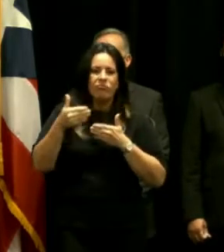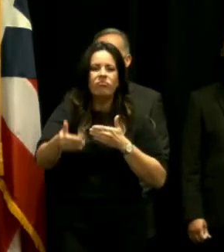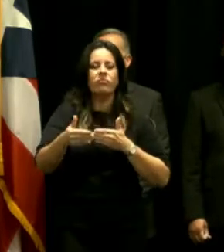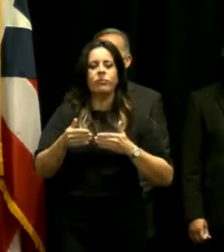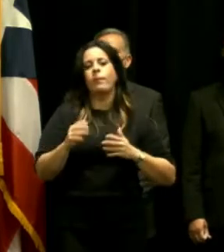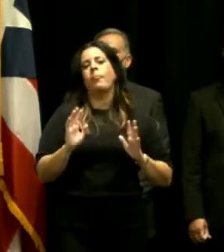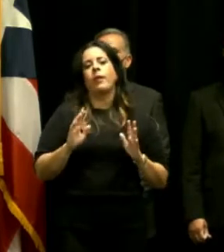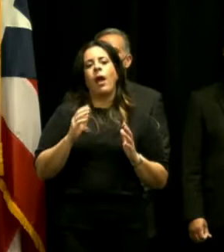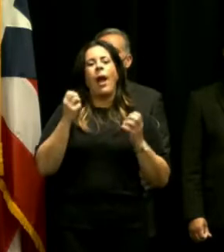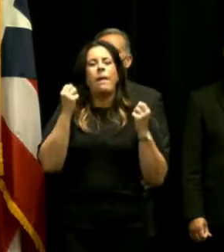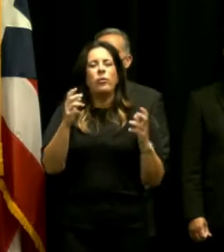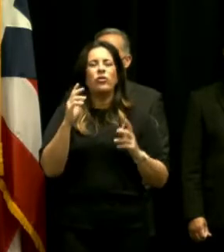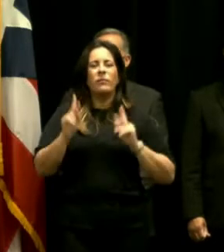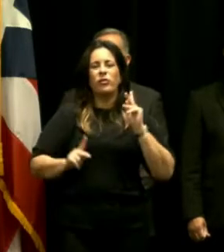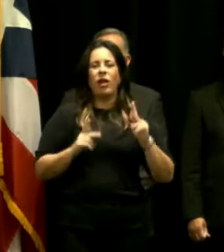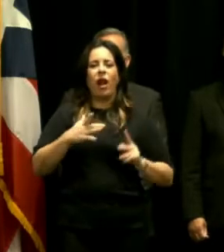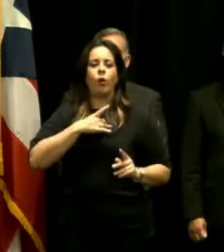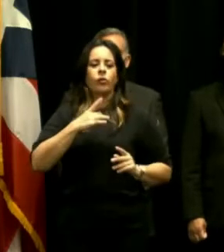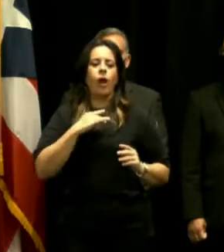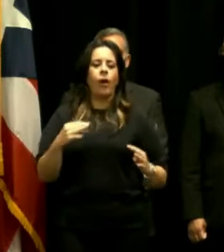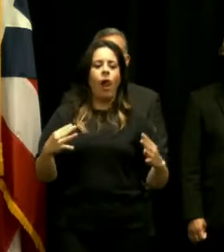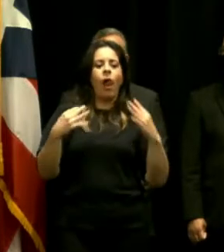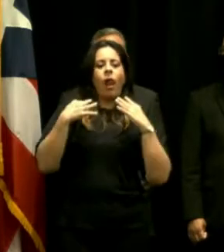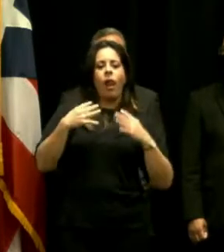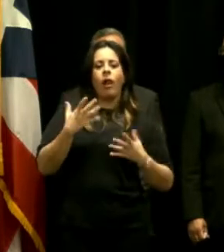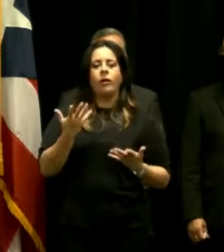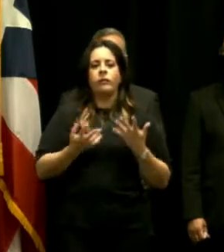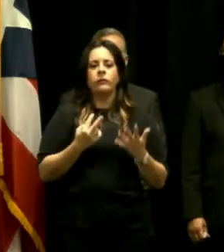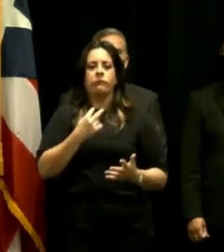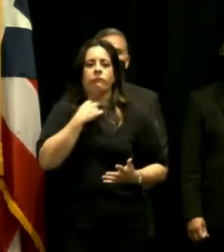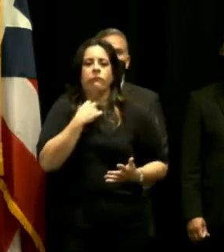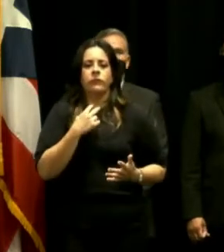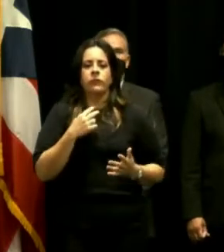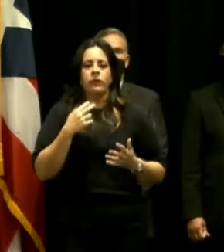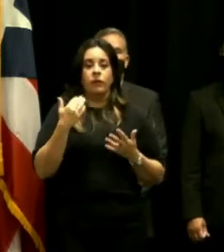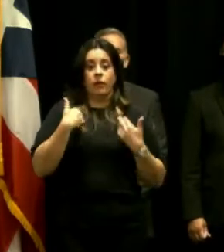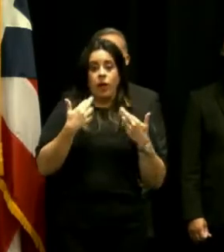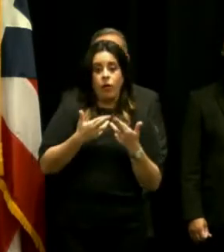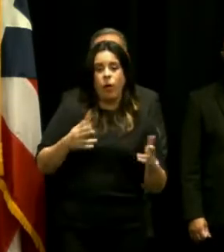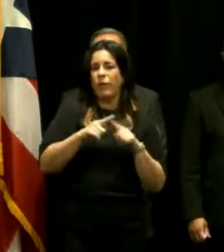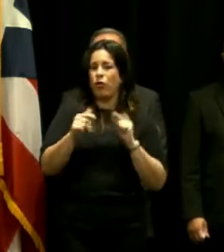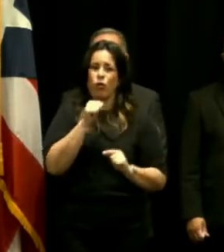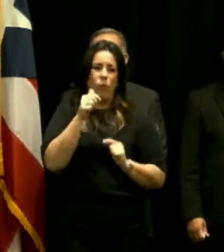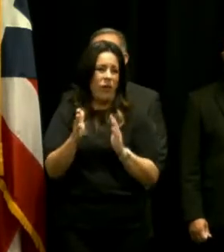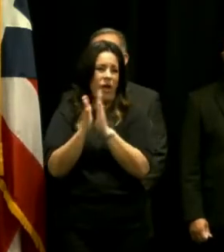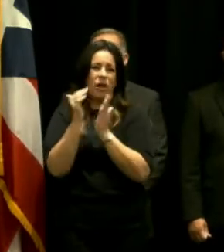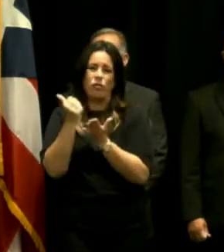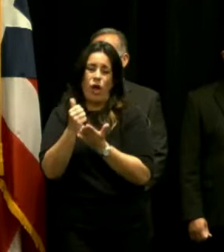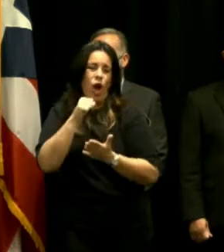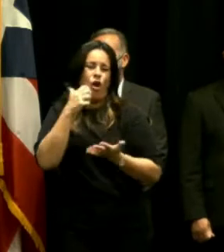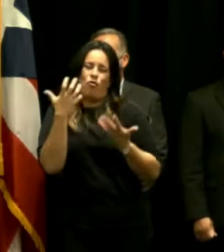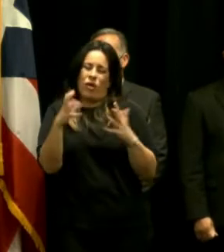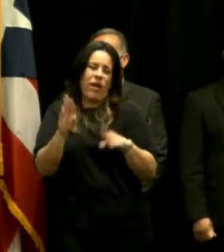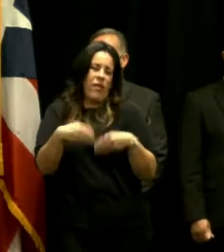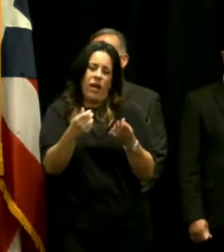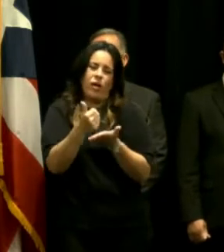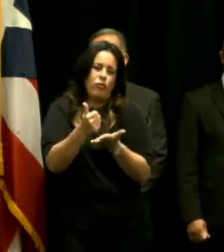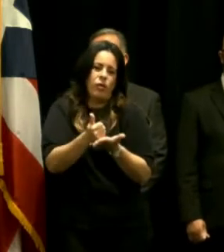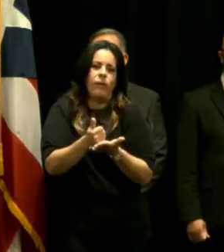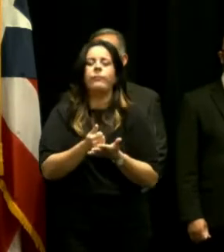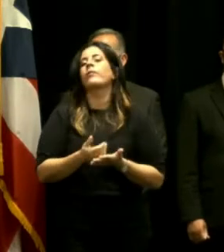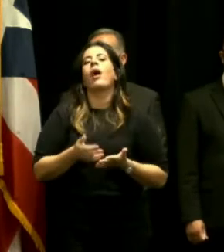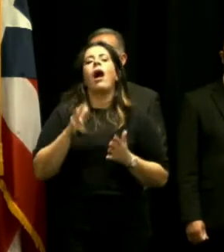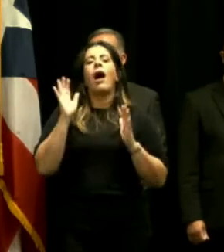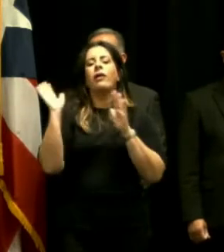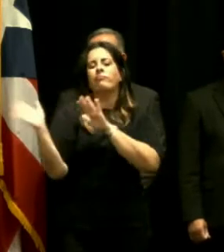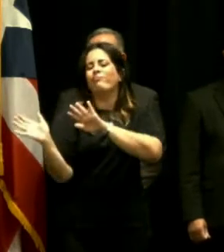exceso de protagonismo el municipio no tenía los recursos pero entonces no pedía ayuda o no le querían dar ayuda aquí lo que dijimos no vamos a dejar el